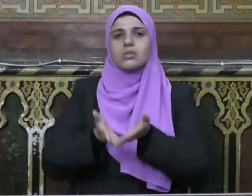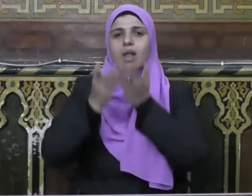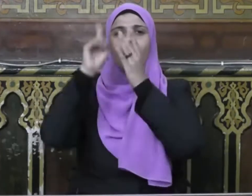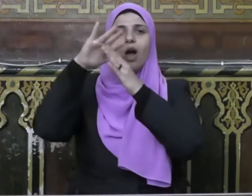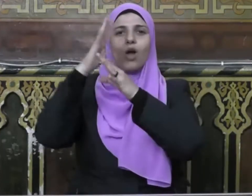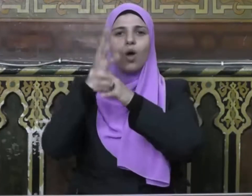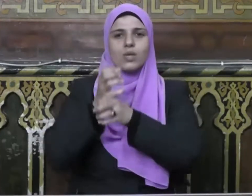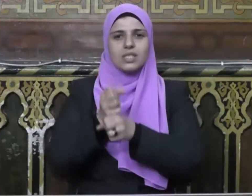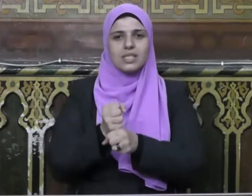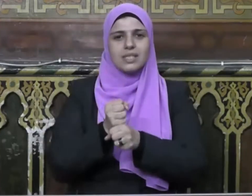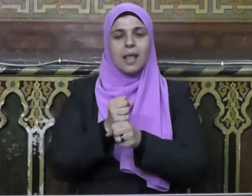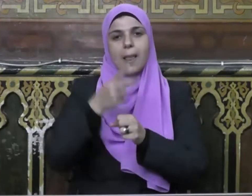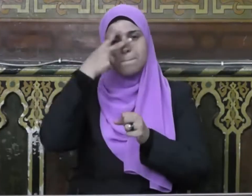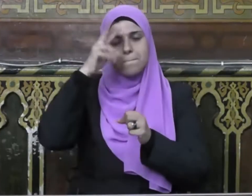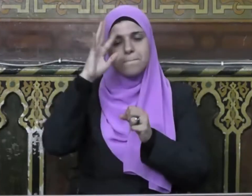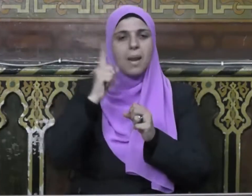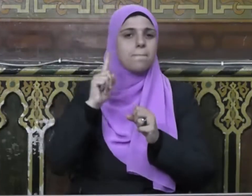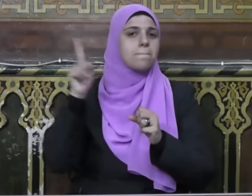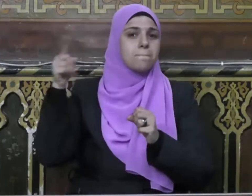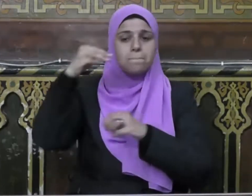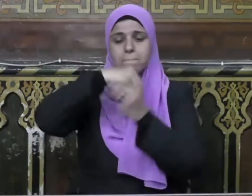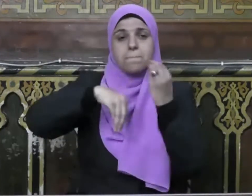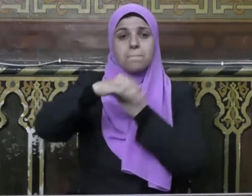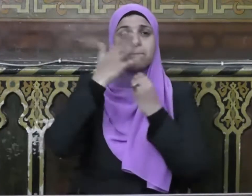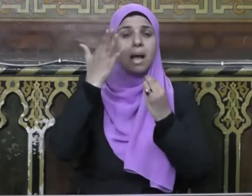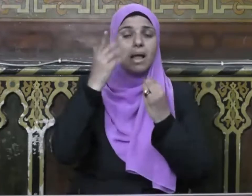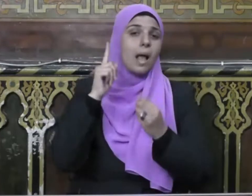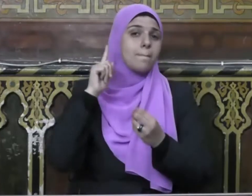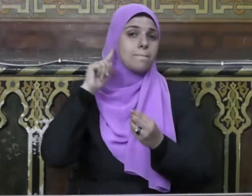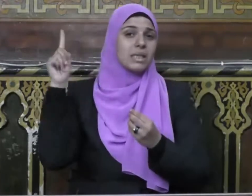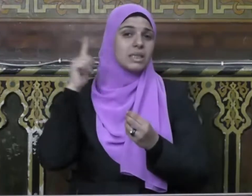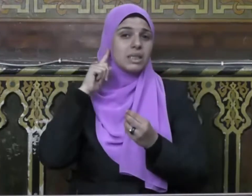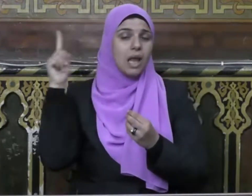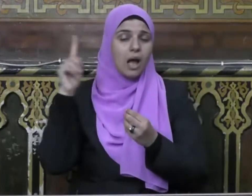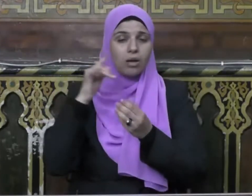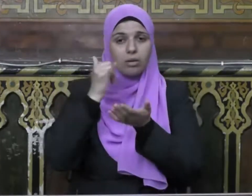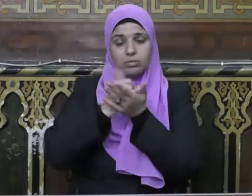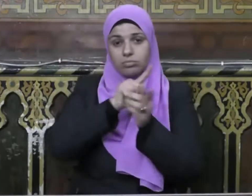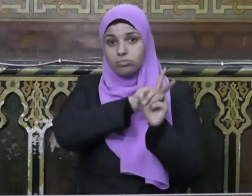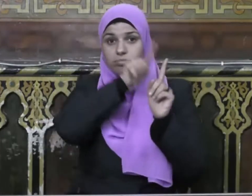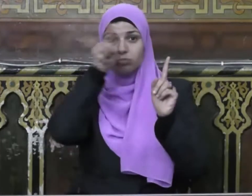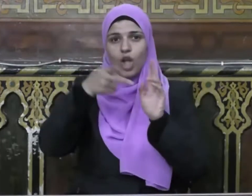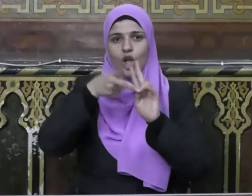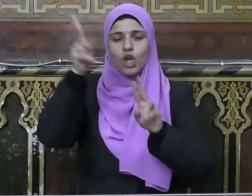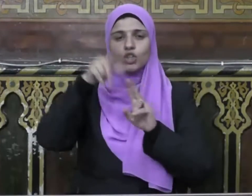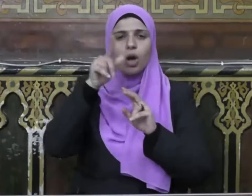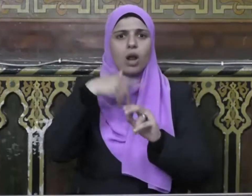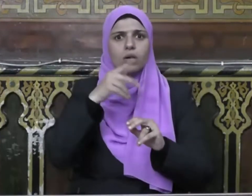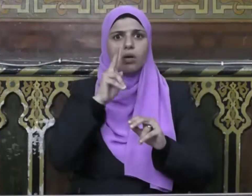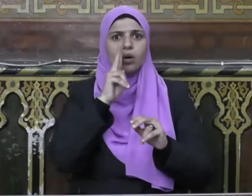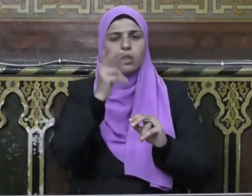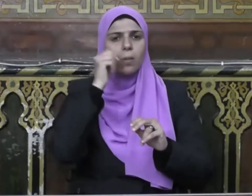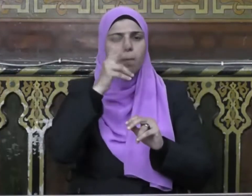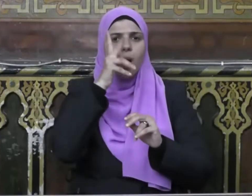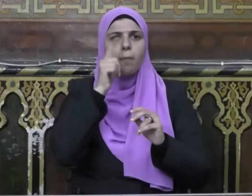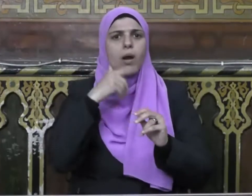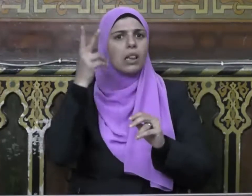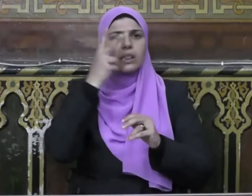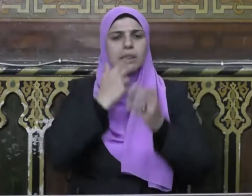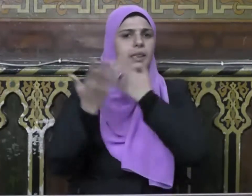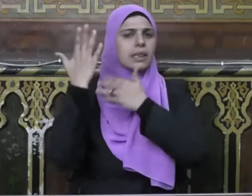الله صلى الله عليه وسلم من مكة المكرمة إلى المدينة المنورة حدثٌ